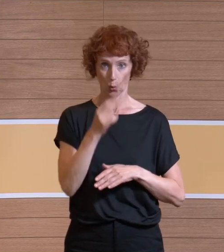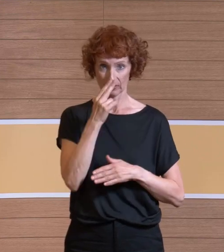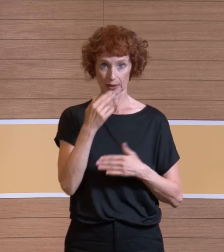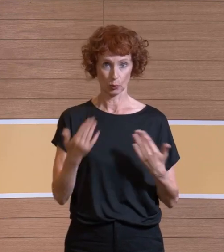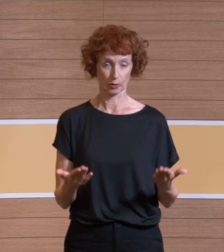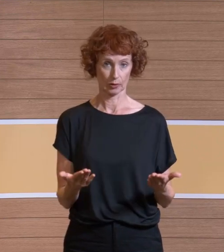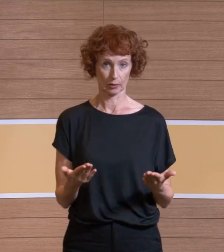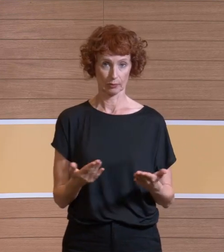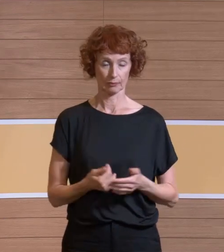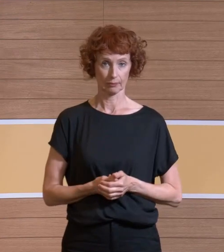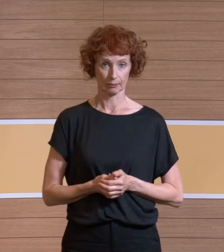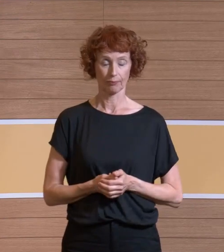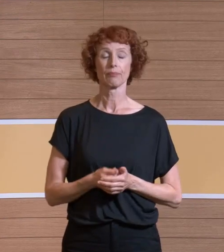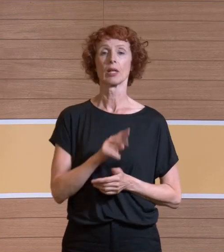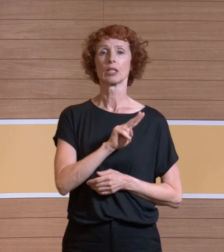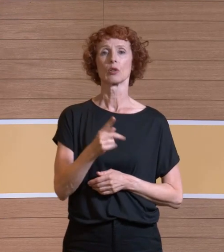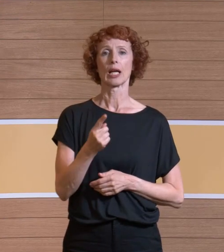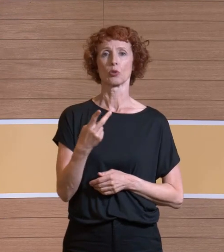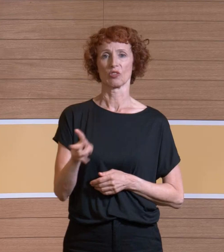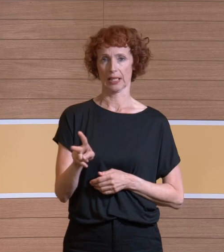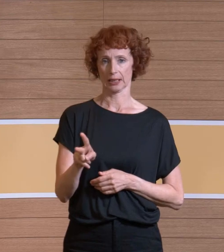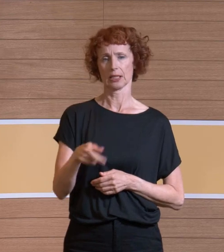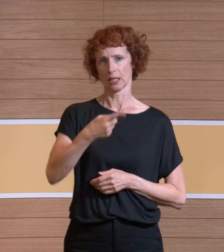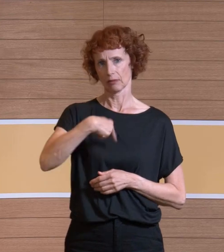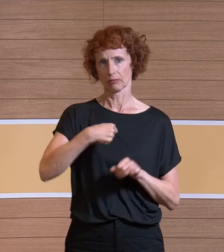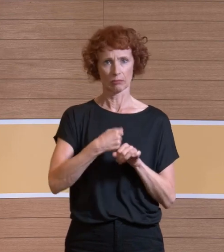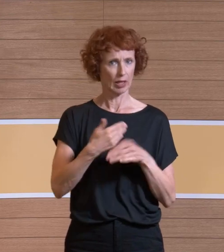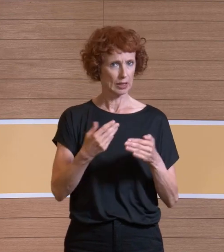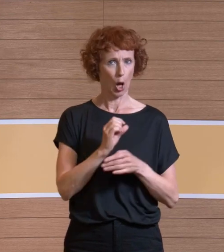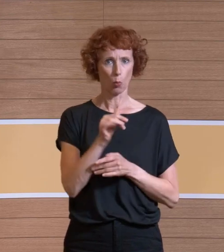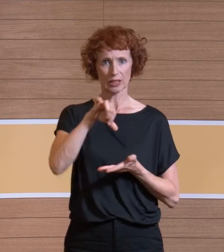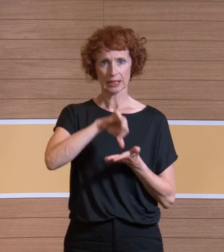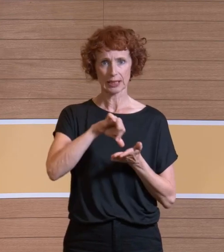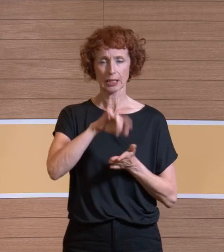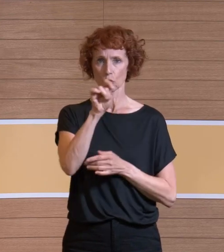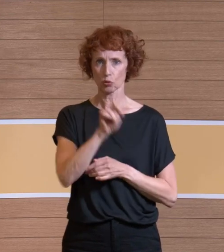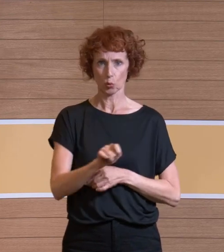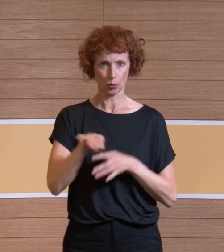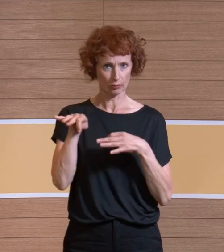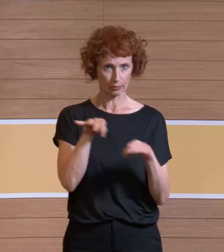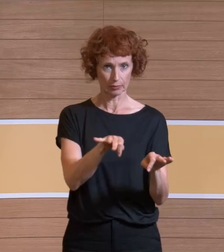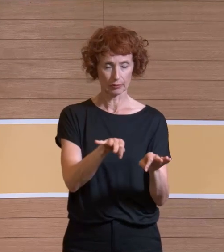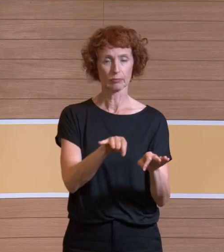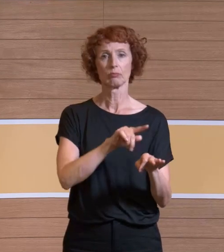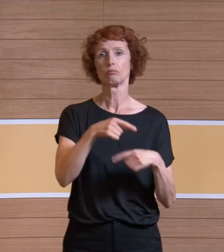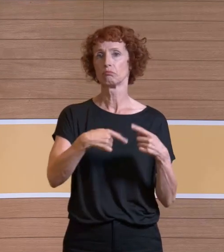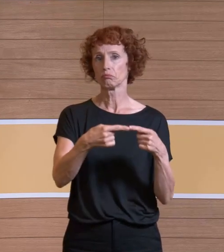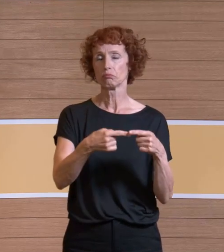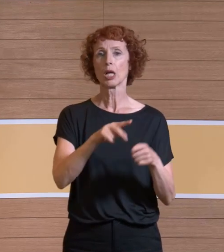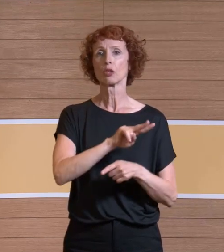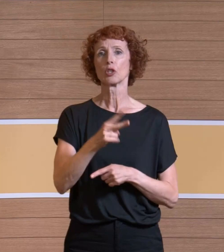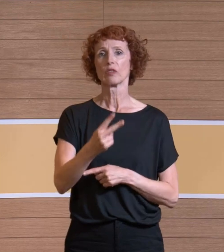Und dafür haben wir im Jahr 2021 eine Multicenter-Studie initiiert, die 2022 abgeschlossen